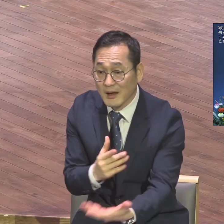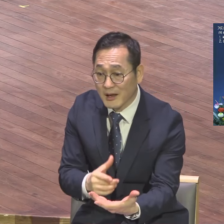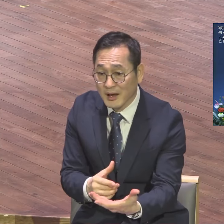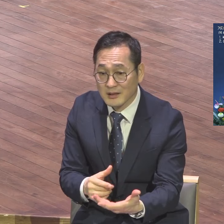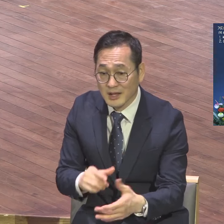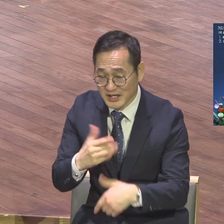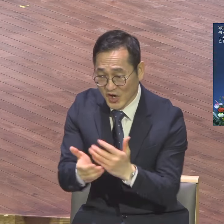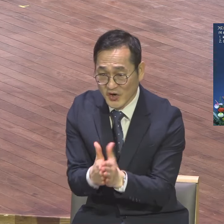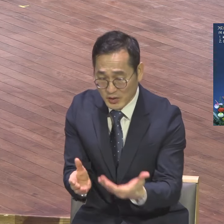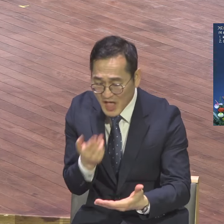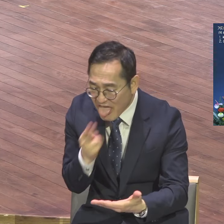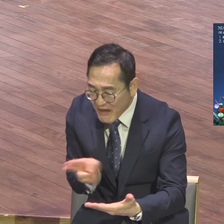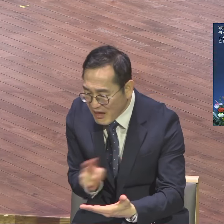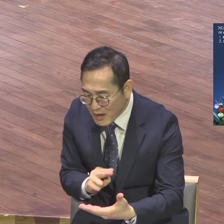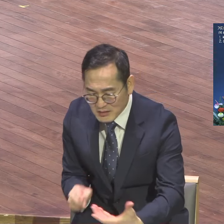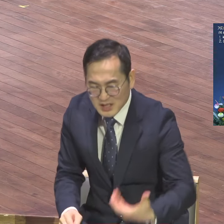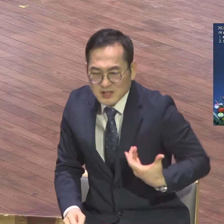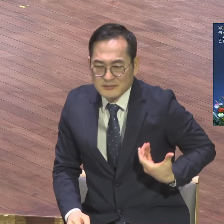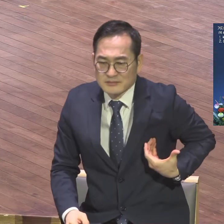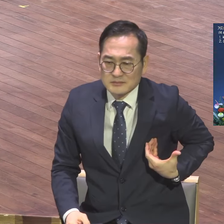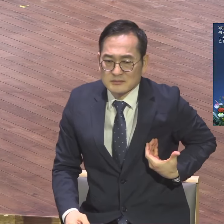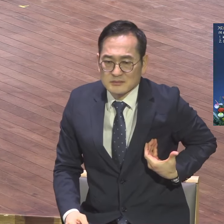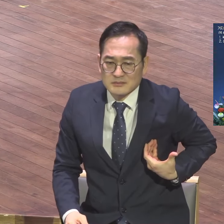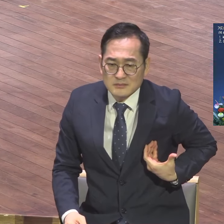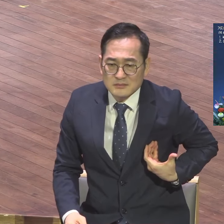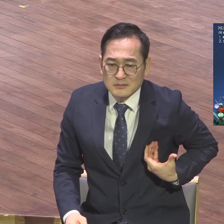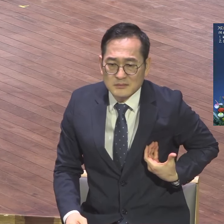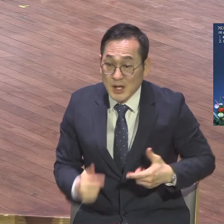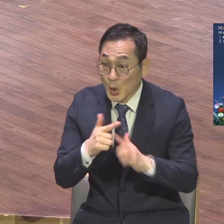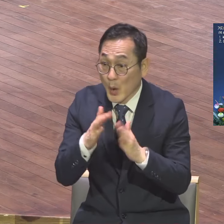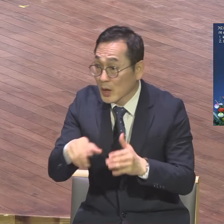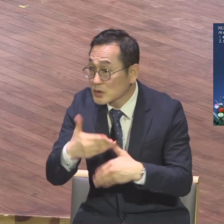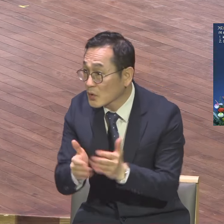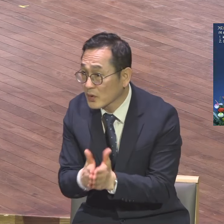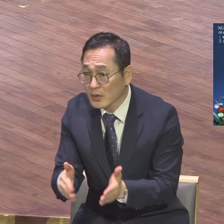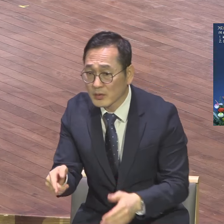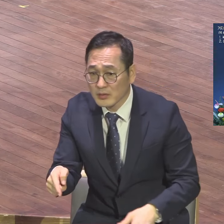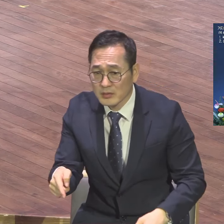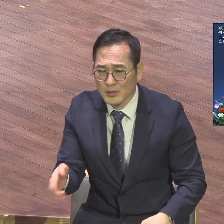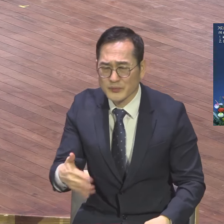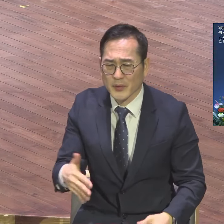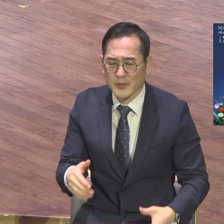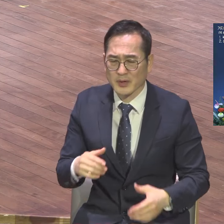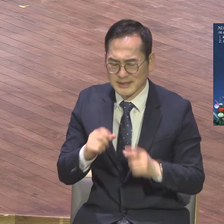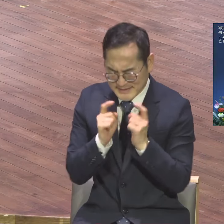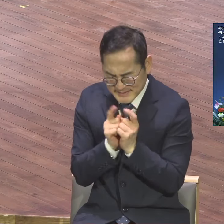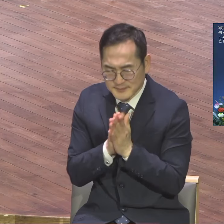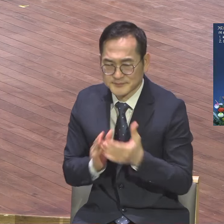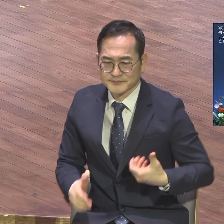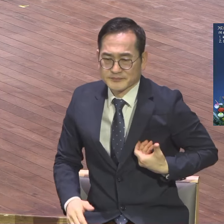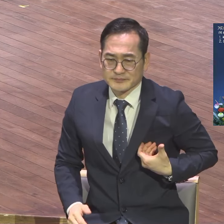피해야되요 다 가지고 다닌다고 그런데 교회 예수 믿는다면 죽을 때 봬도 예수 믿는다면 창피했다니까요